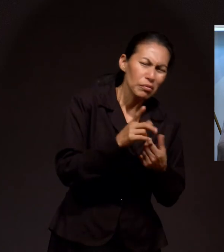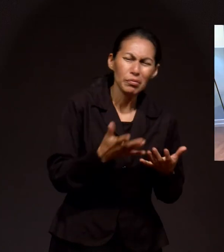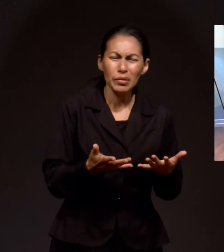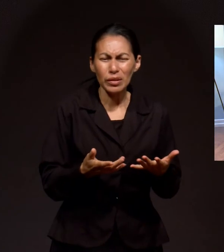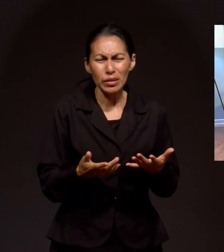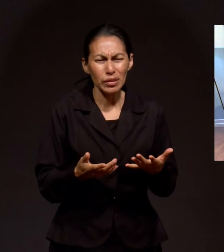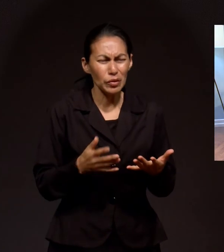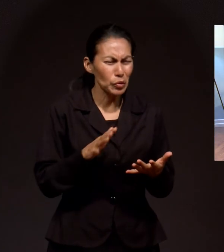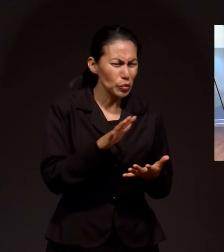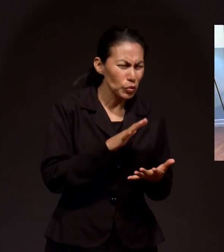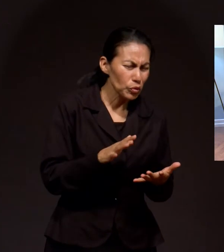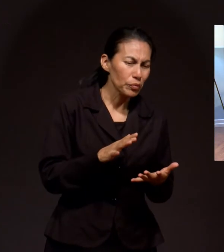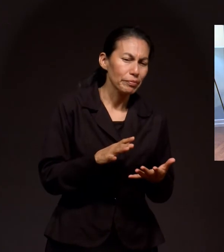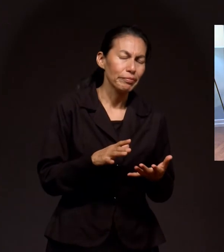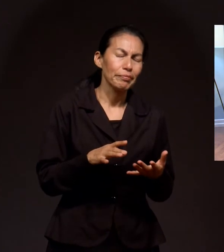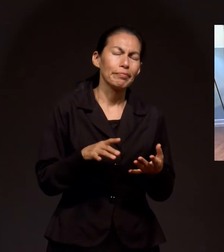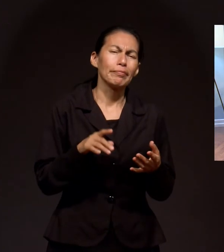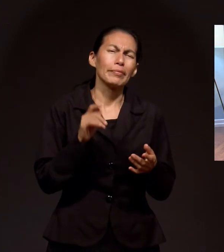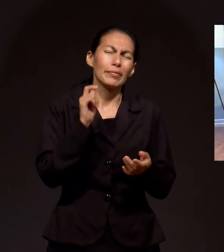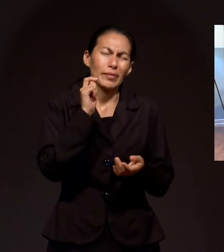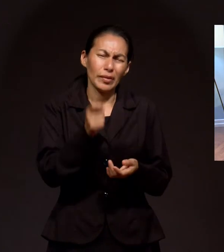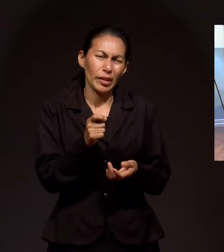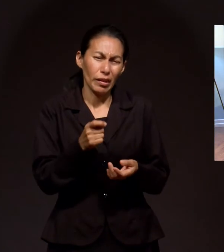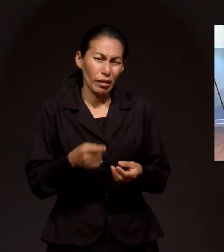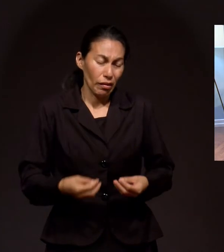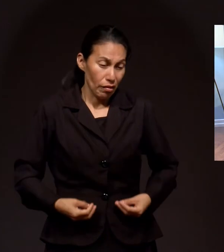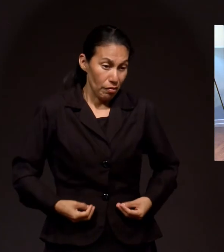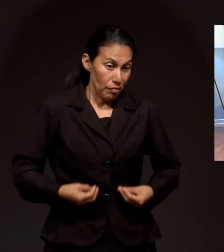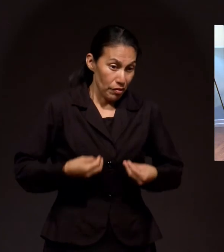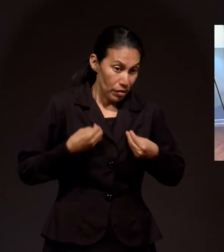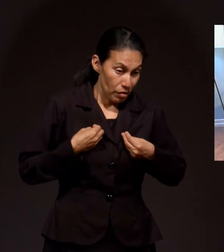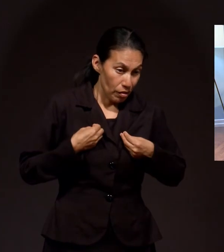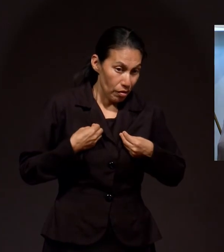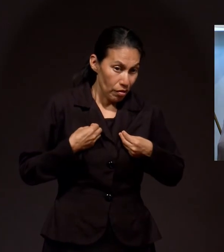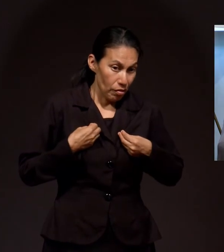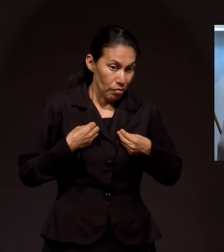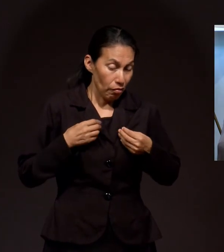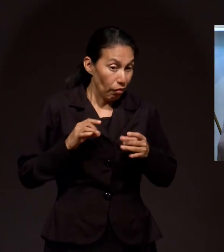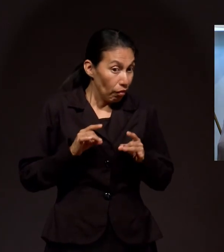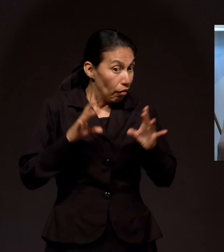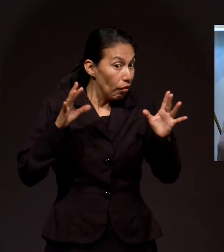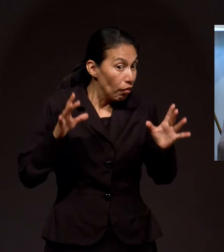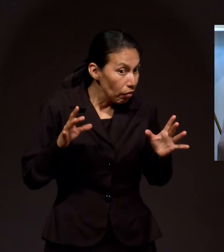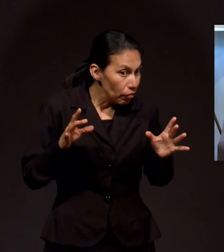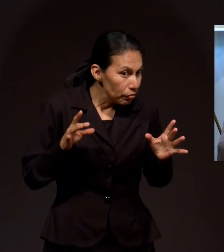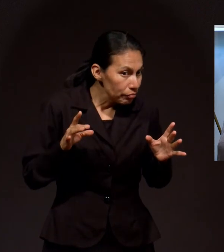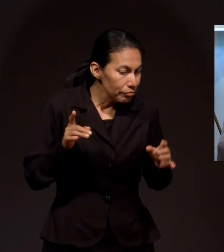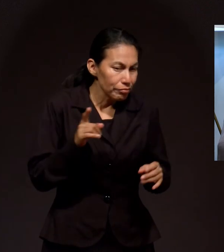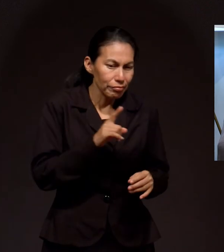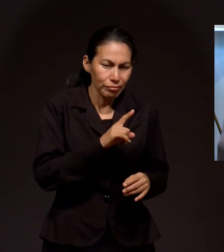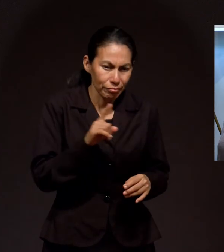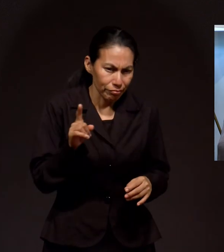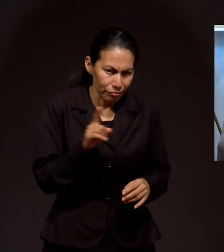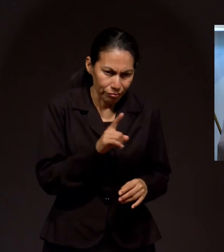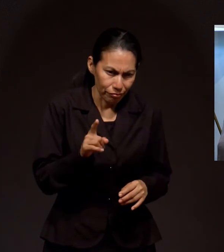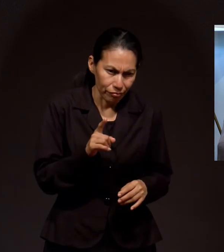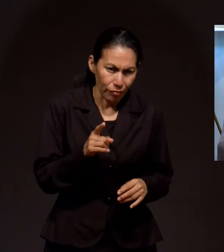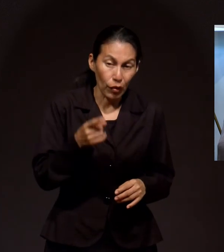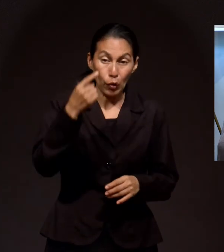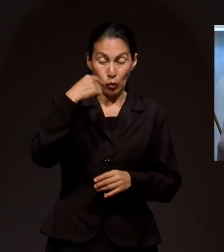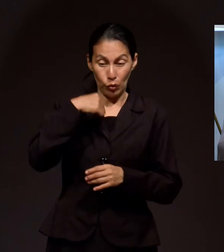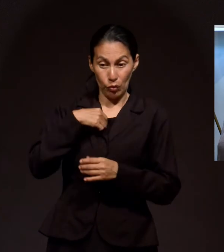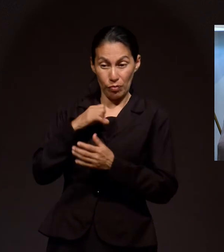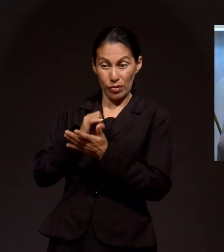vida. Es decir, la vida no se improvisa. La vida es el